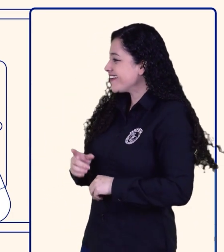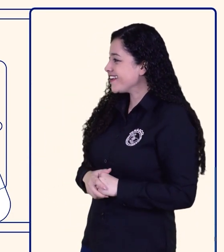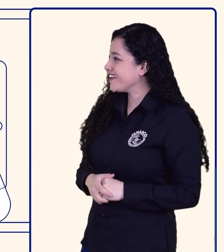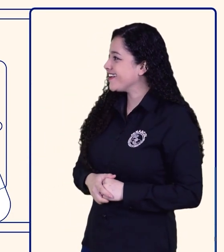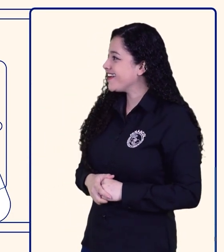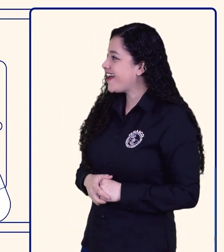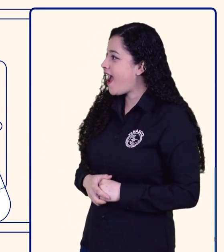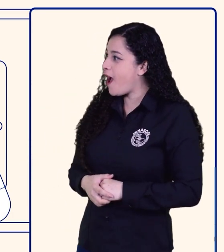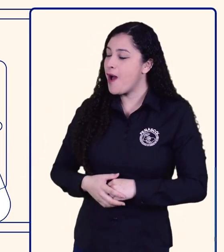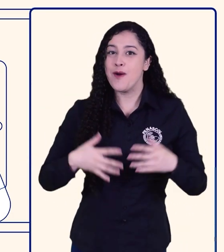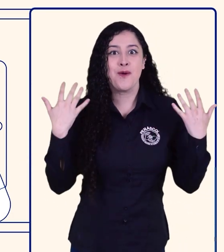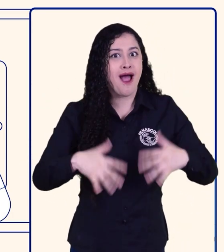¡Wow!